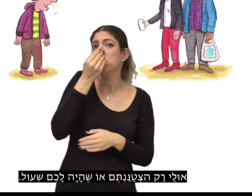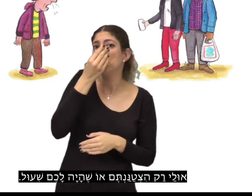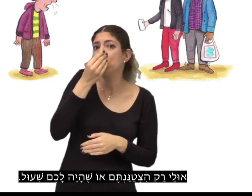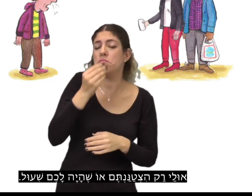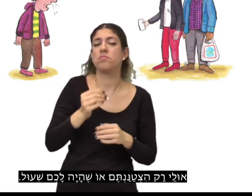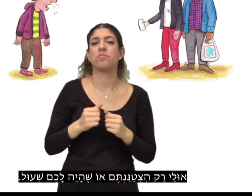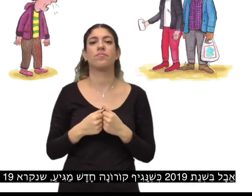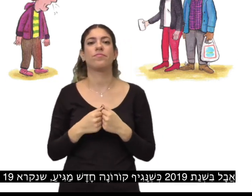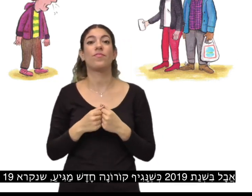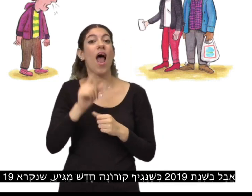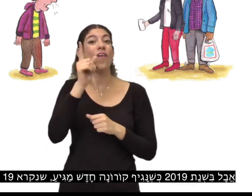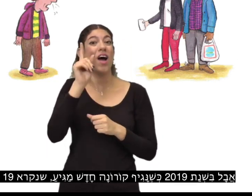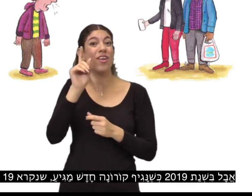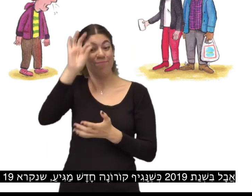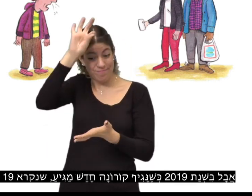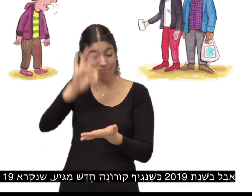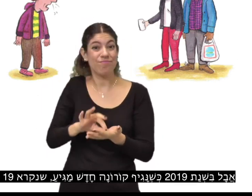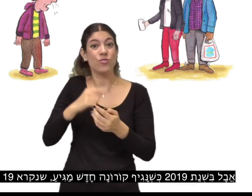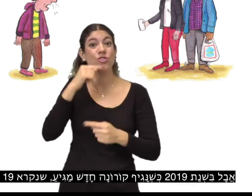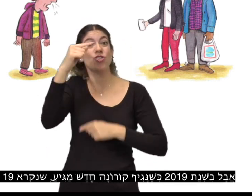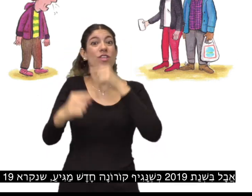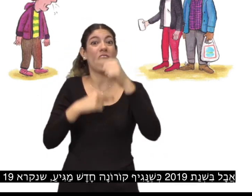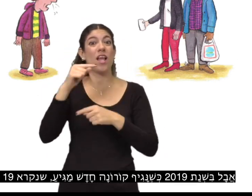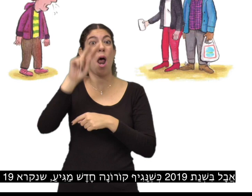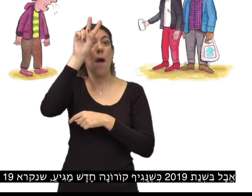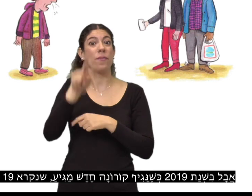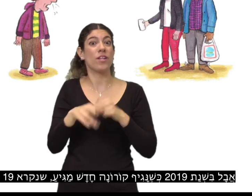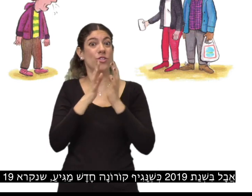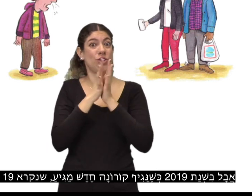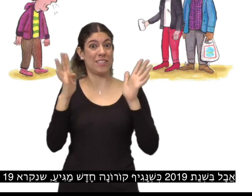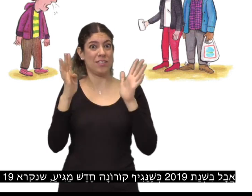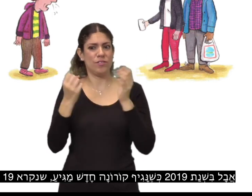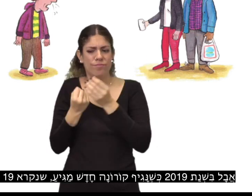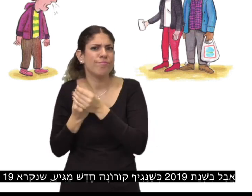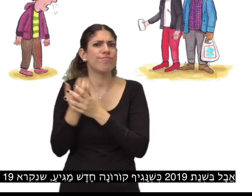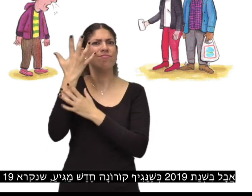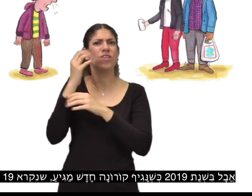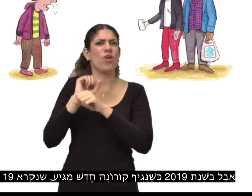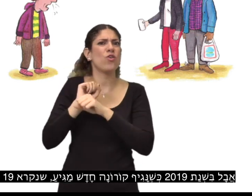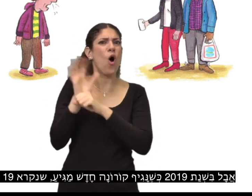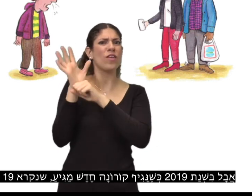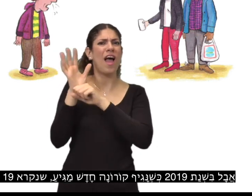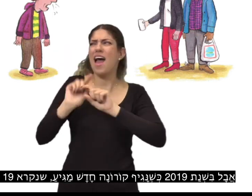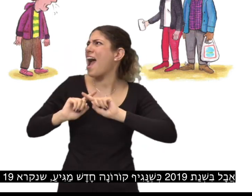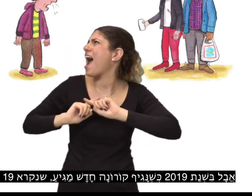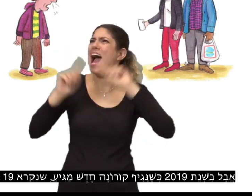אבל בשנת 2019, כשנגיף קורונה חדש מגיע,